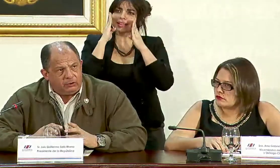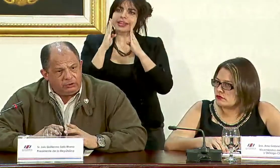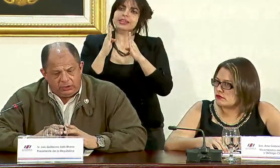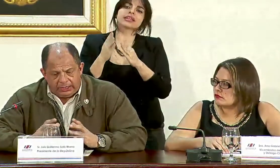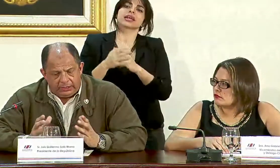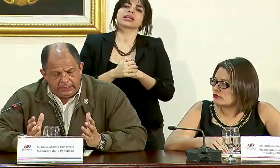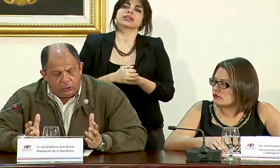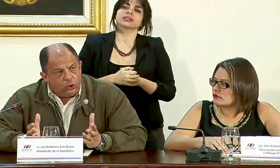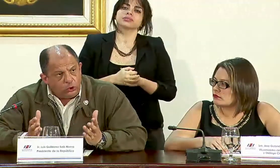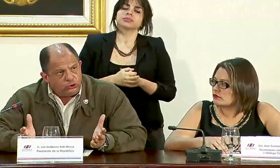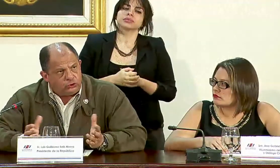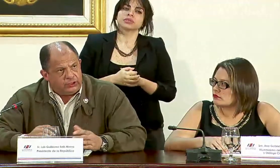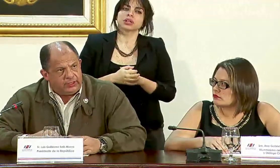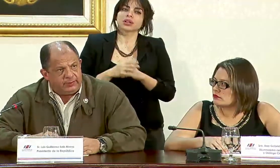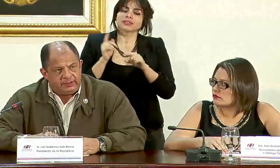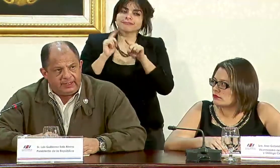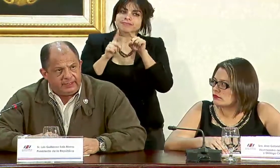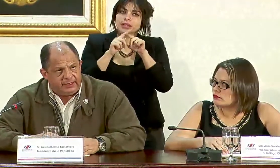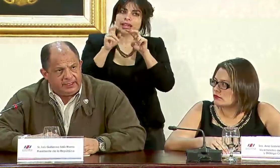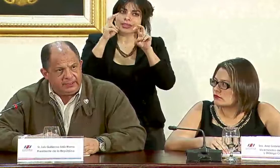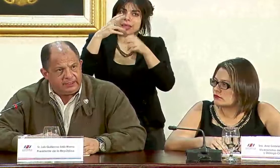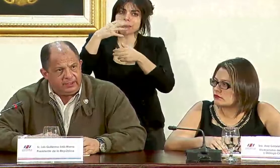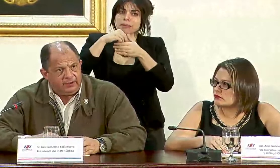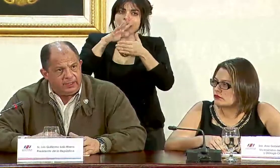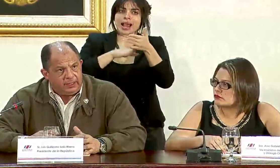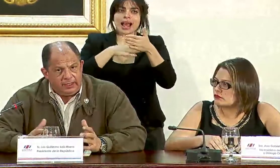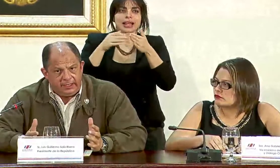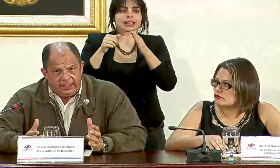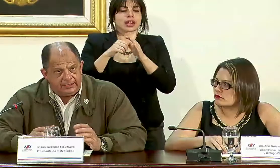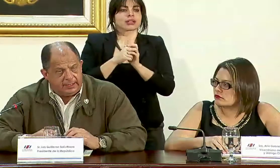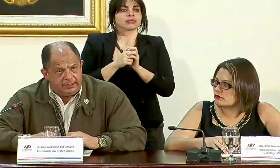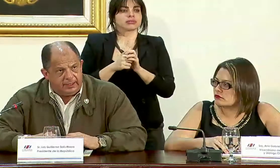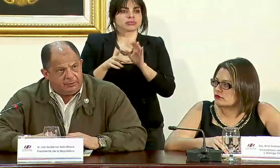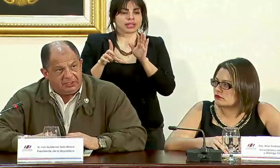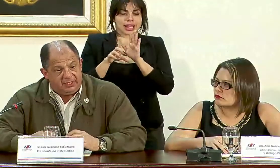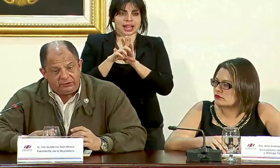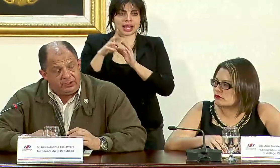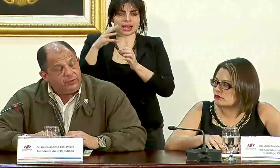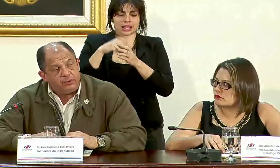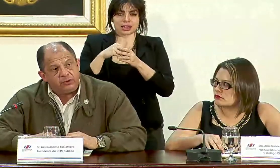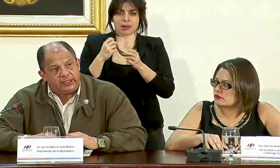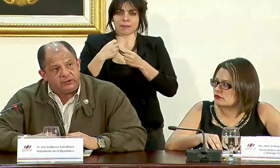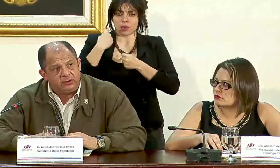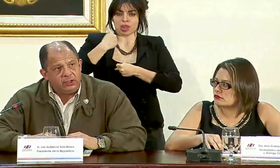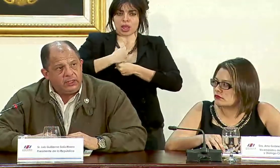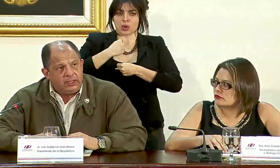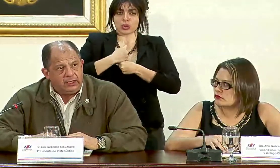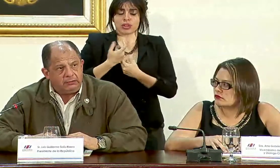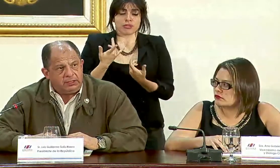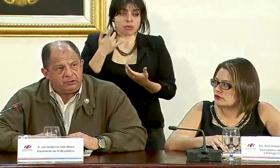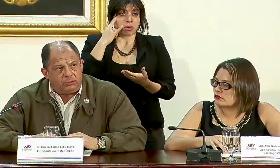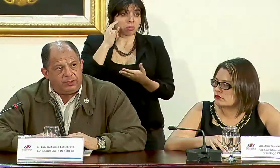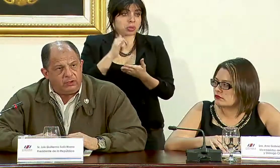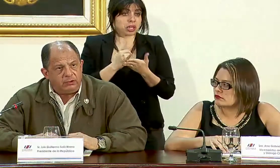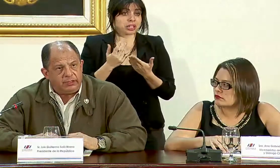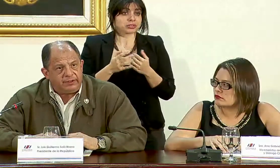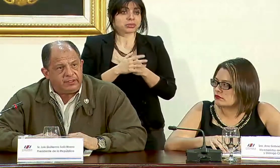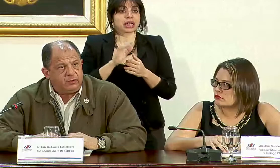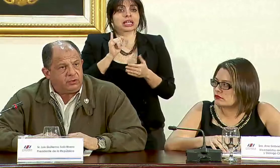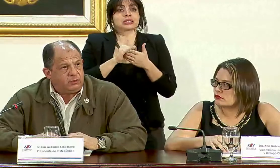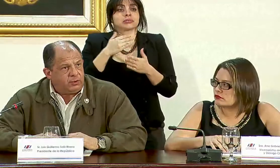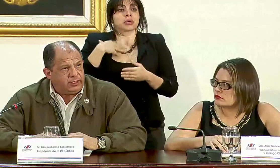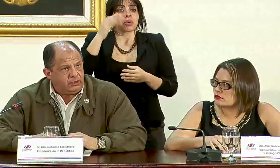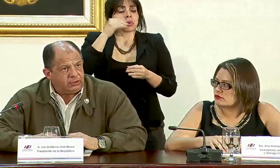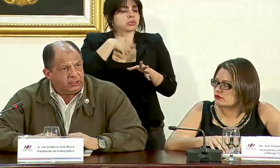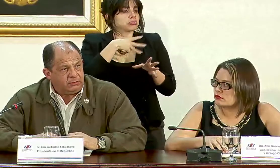el conjunto de temas de la agenda legislativa y de la agenda del Poder Ejecutivo y por lo tanto es una opinión que